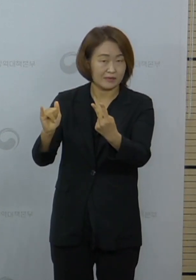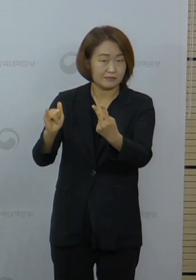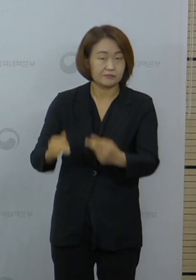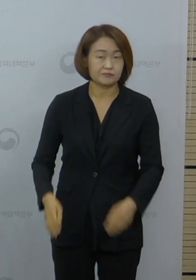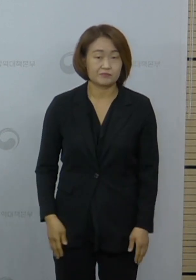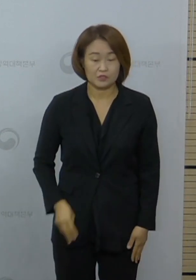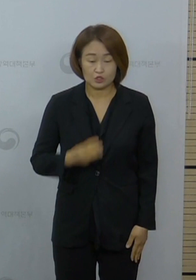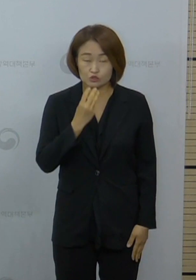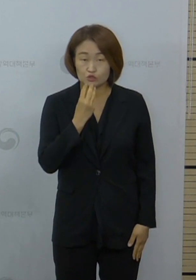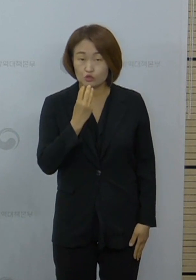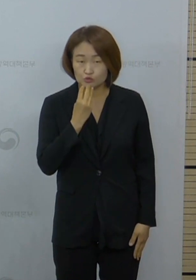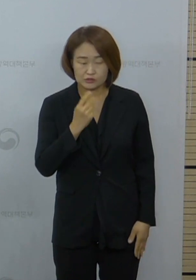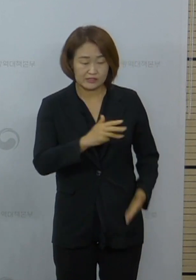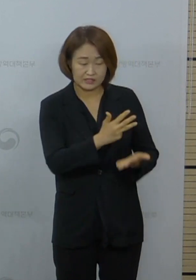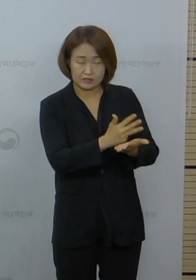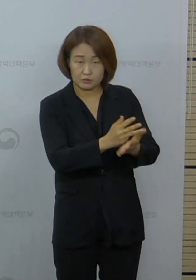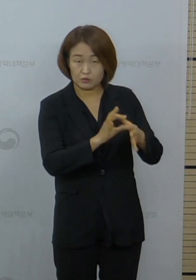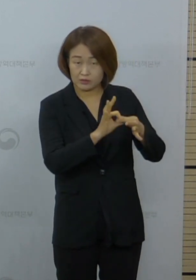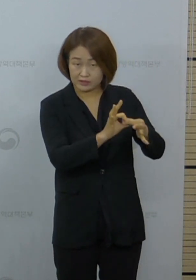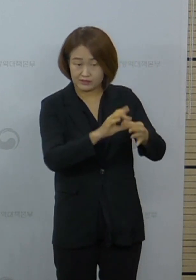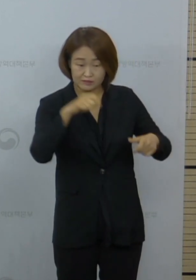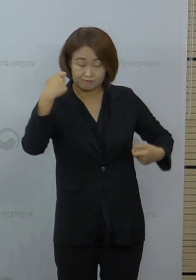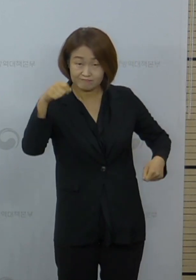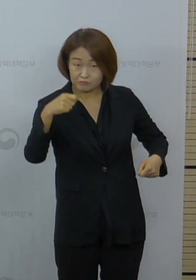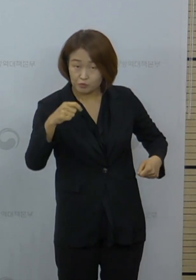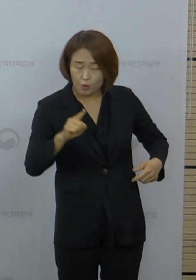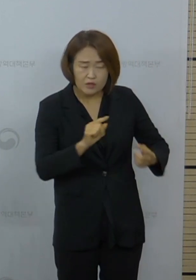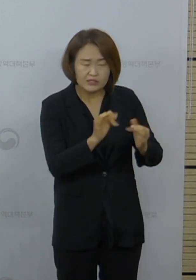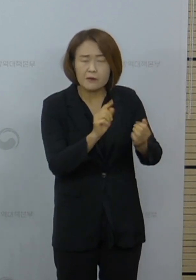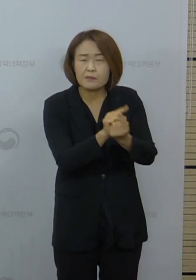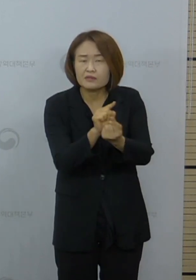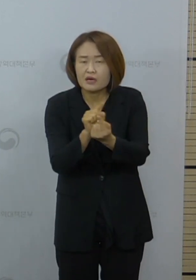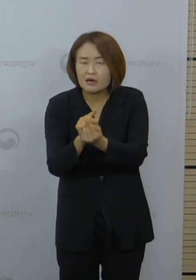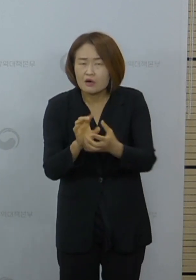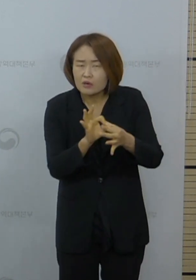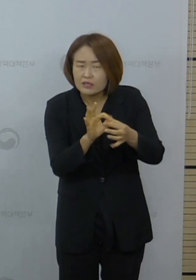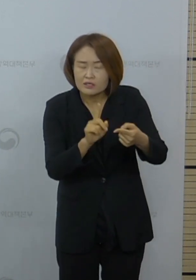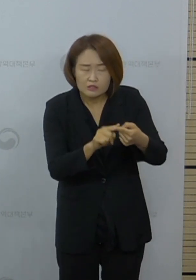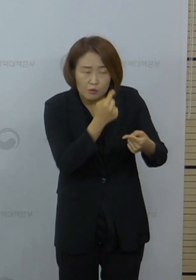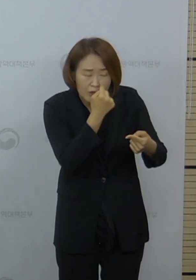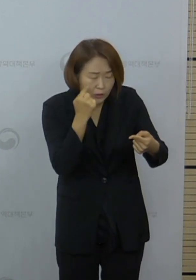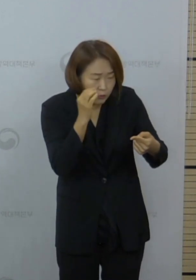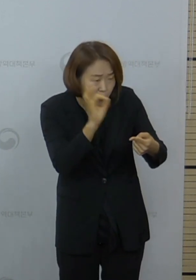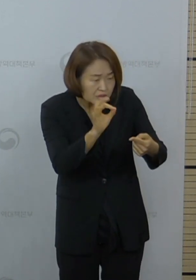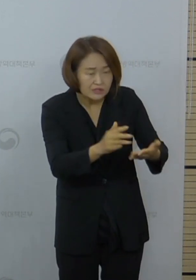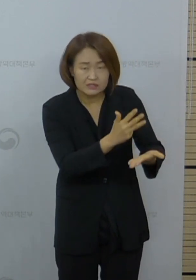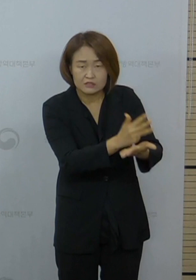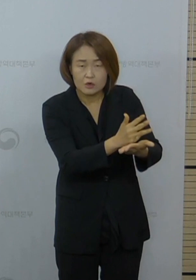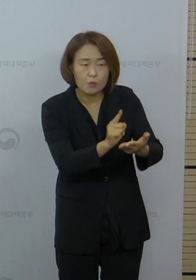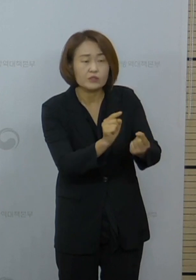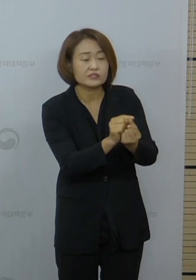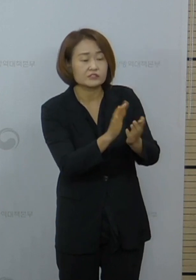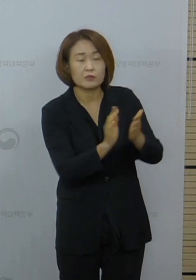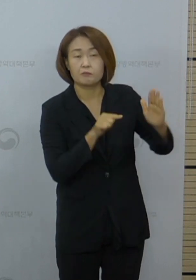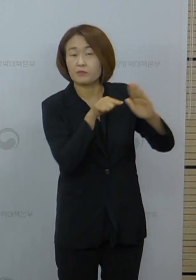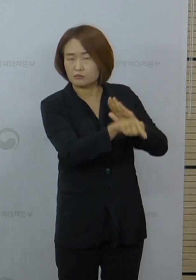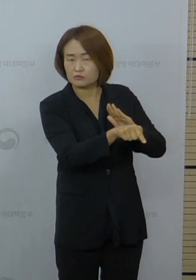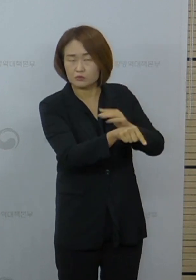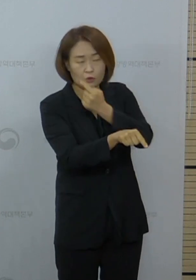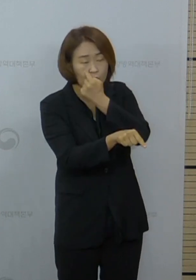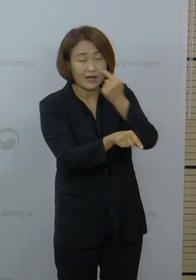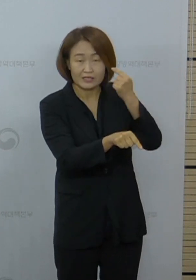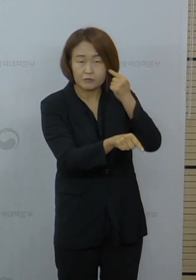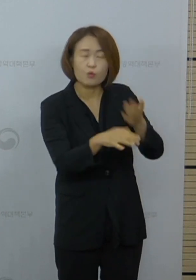서울시 이태원 소재 클럽 관련 접촉자 조사 과정에서 이태원 클럽에 직접 방문이 확인된